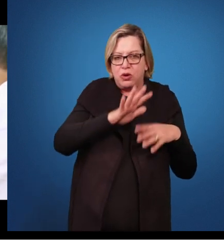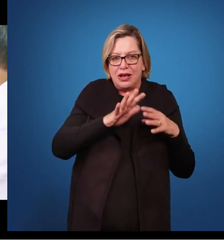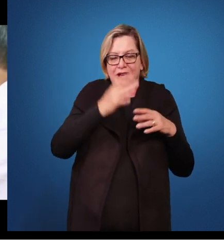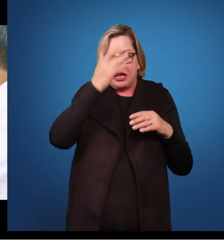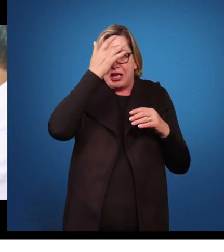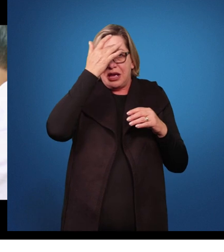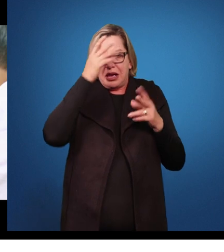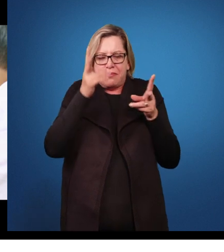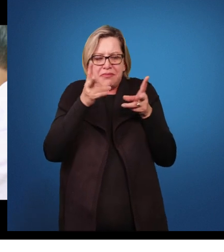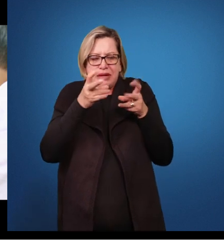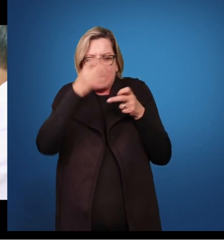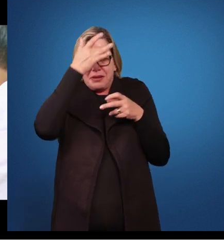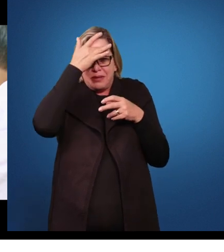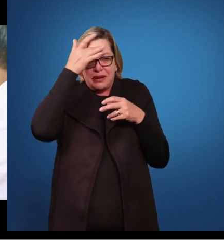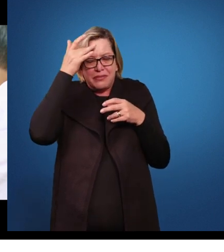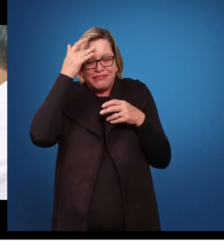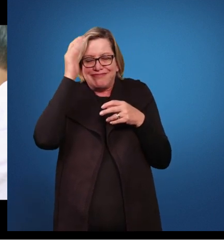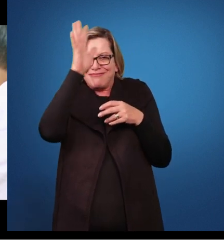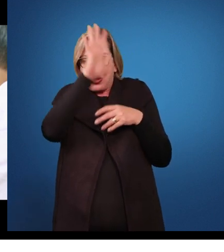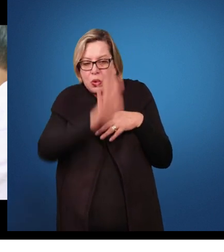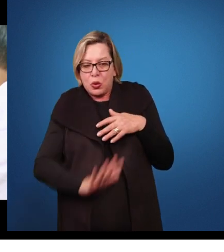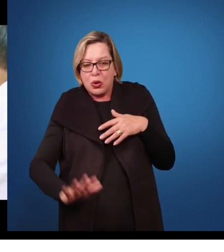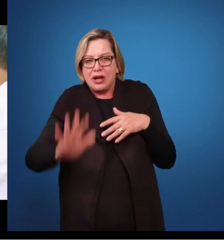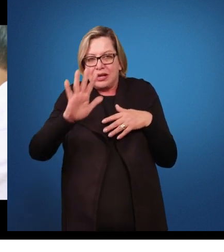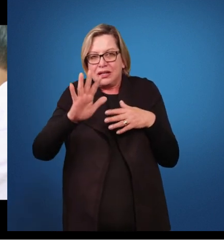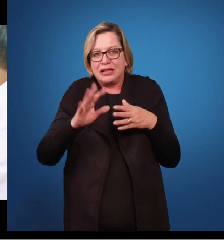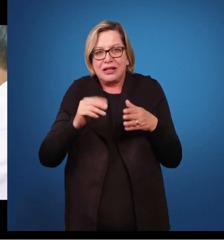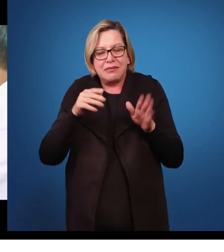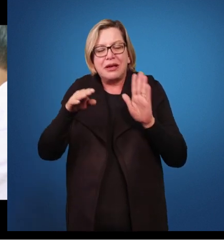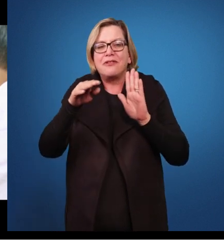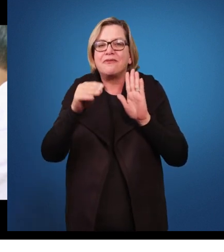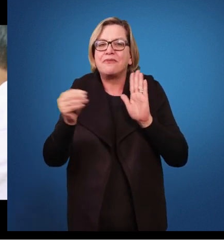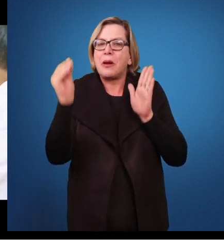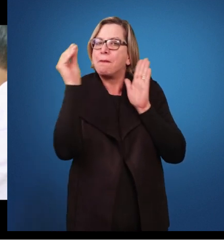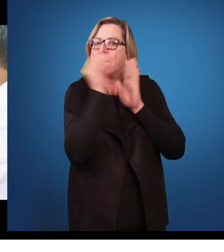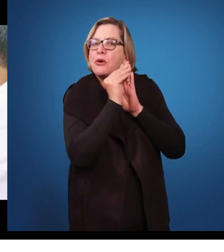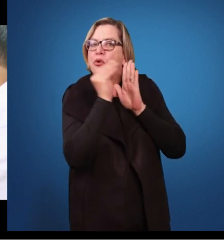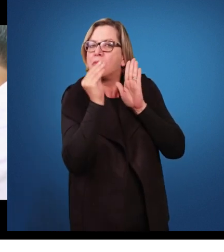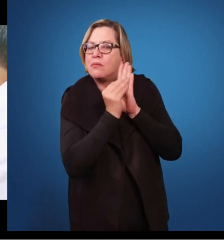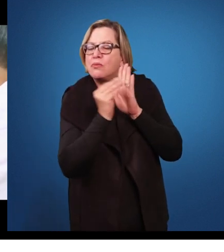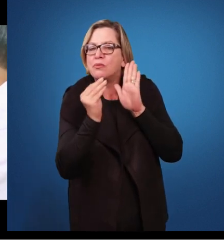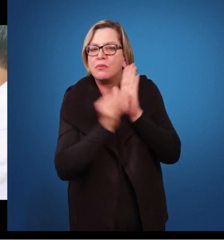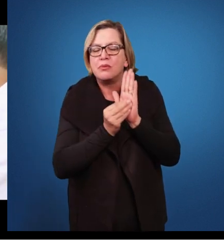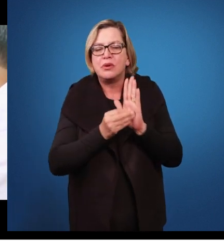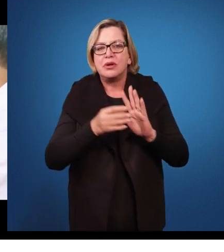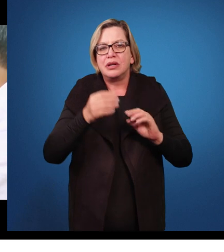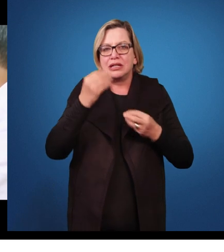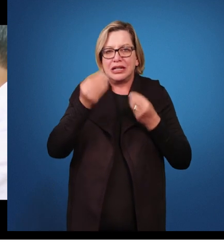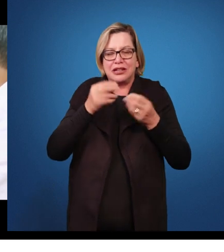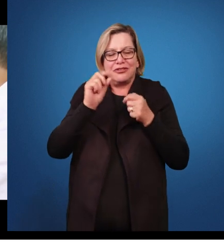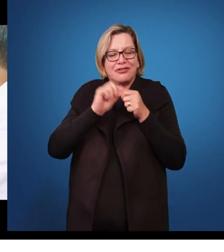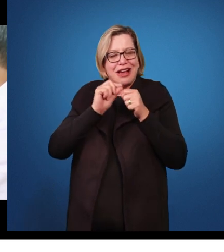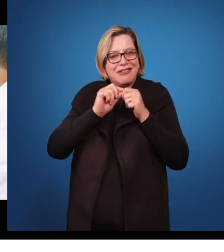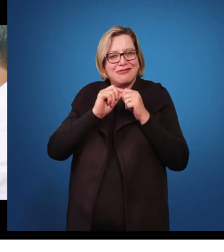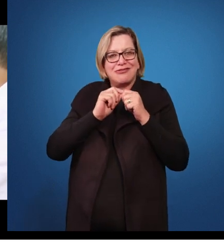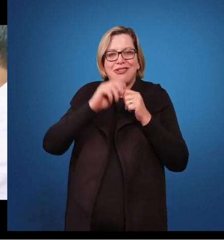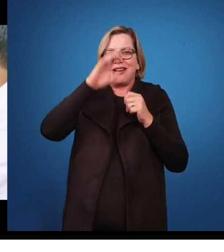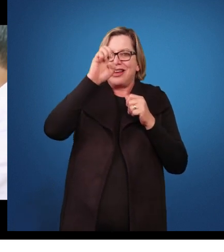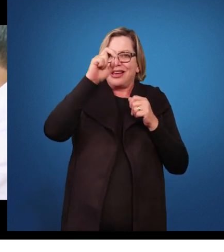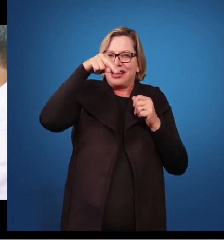E propor para que eles desenvolvam, não só com as crianças com altas habilidades, esse enriquecimento, mas com todos os alunos da escola, que é